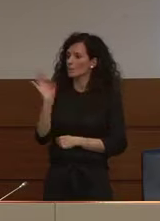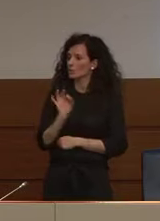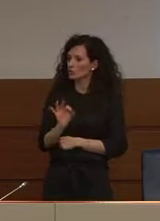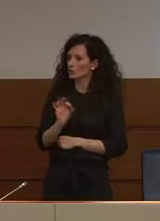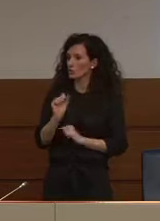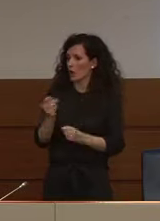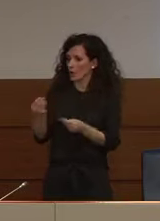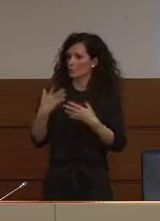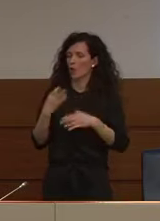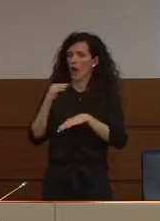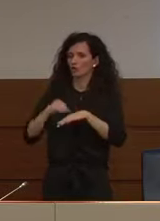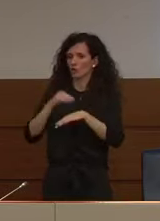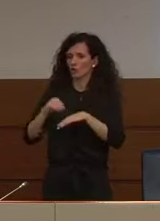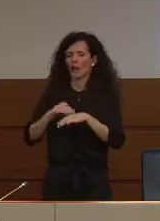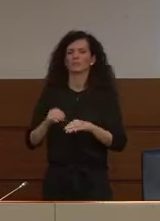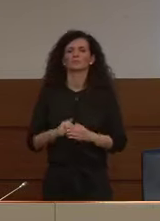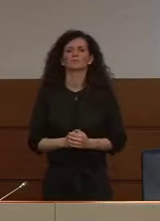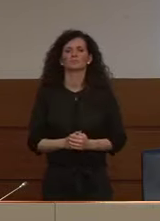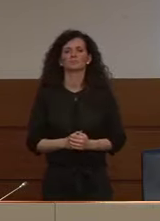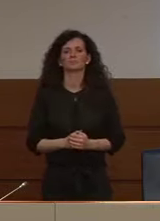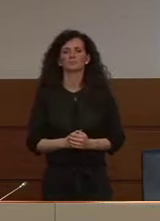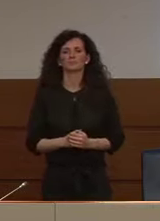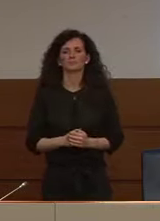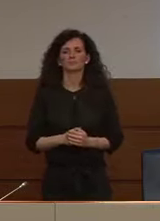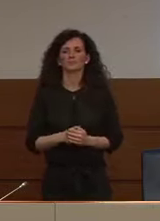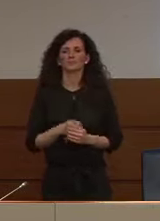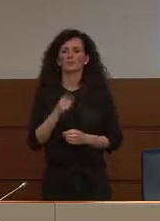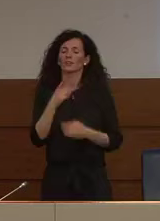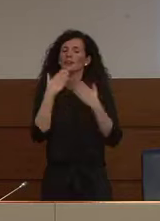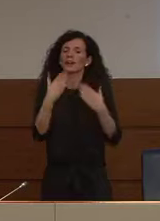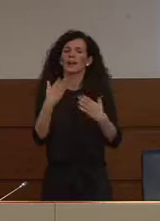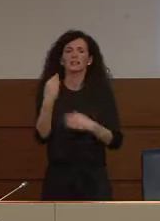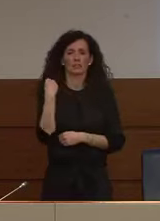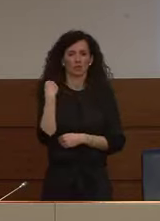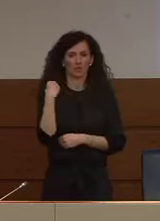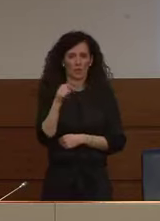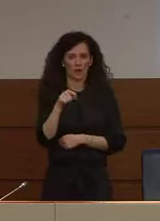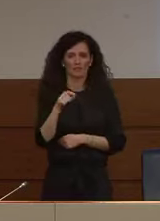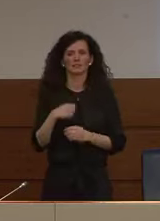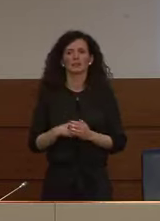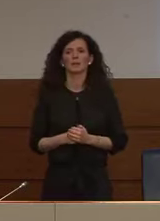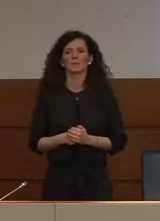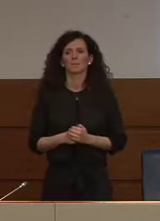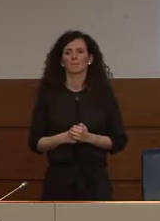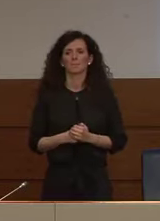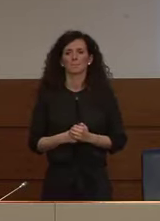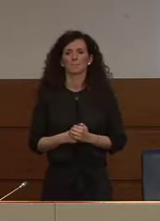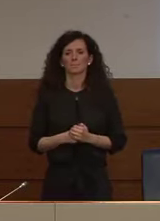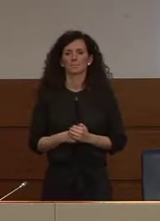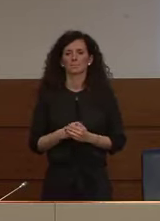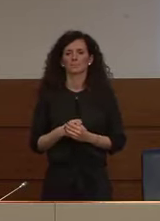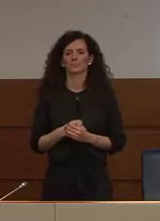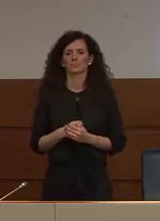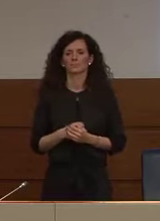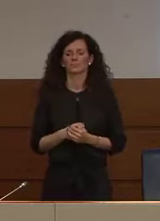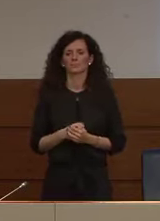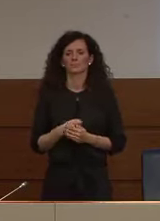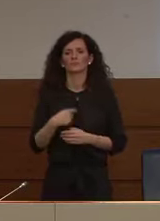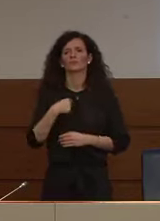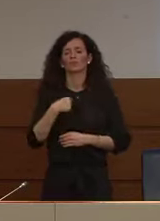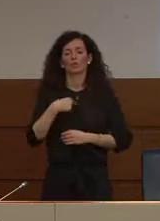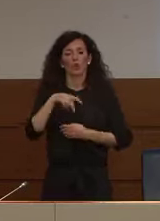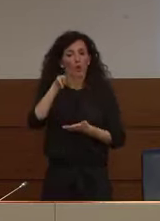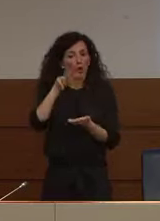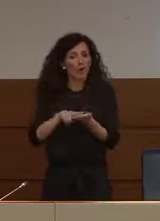insomma aggiornata grazie per la domanda le confermo che al di sotto dei